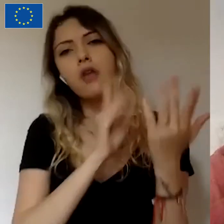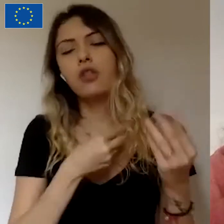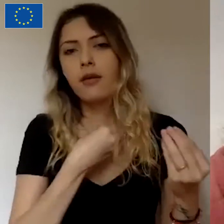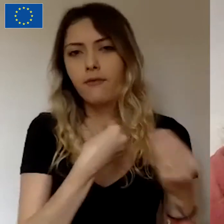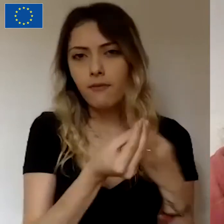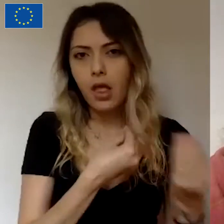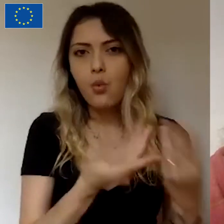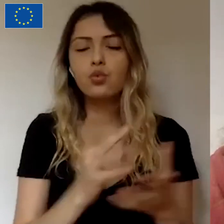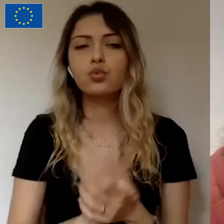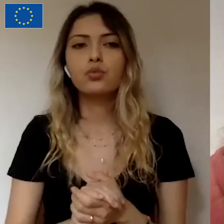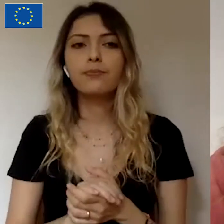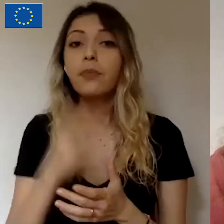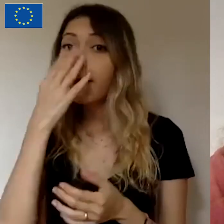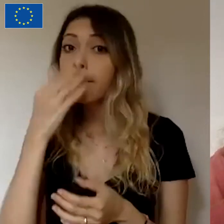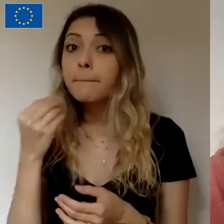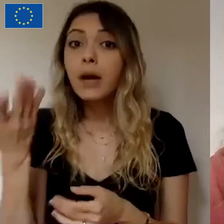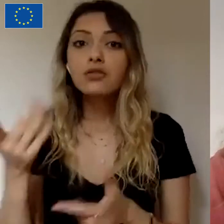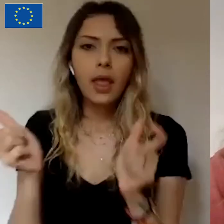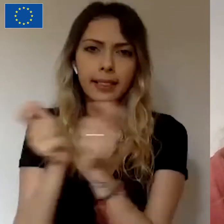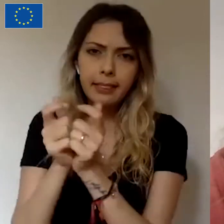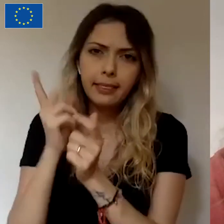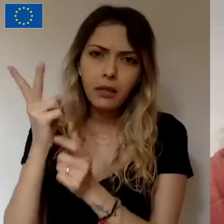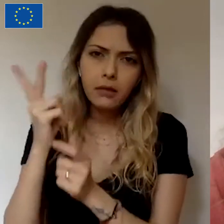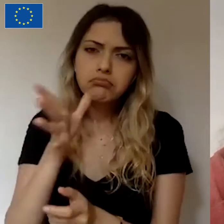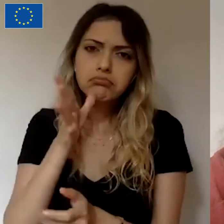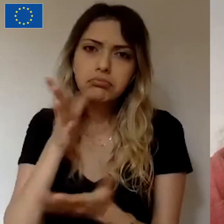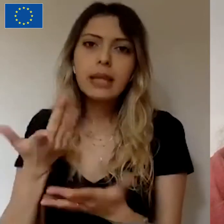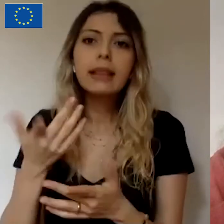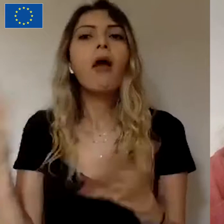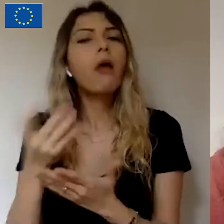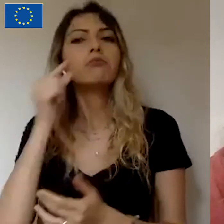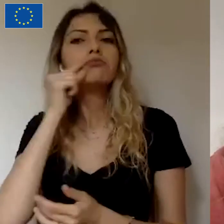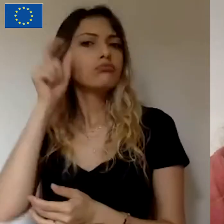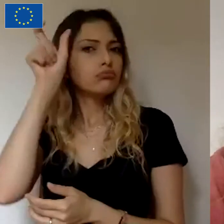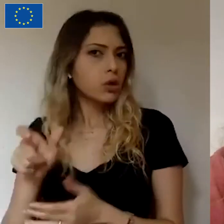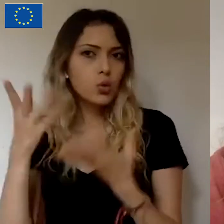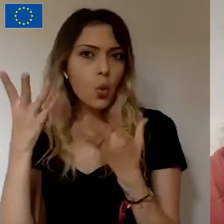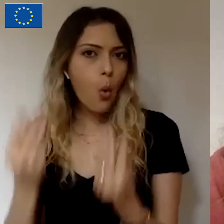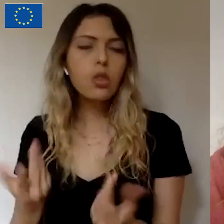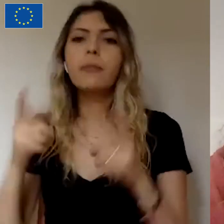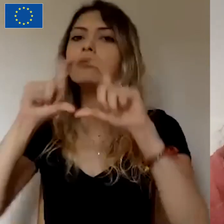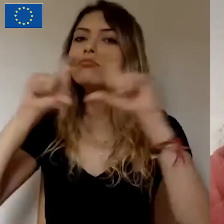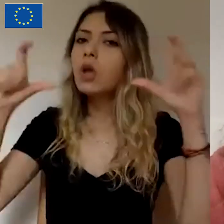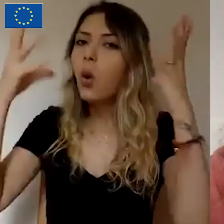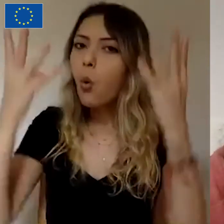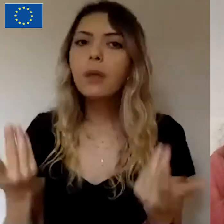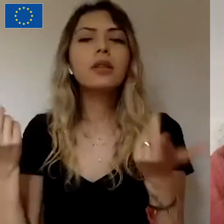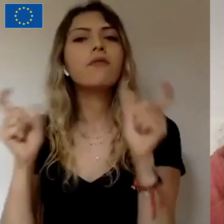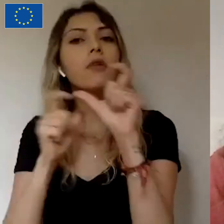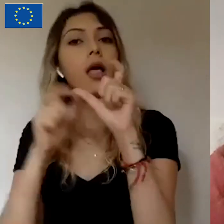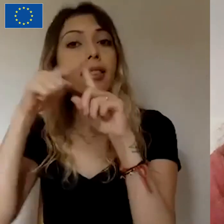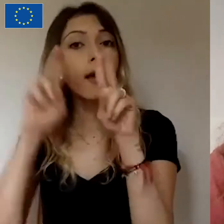sivil toplum örgütlerinin de hem birey olarak şirket ya da STK olarak proje